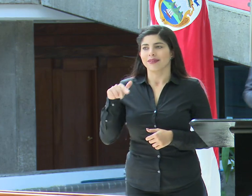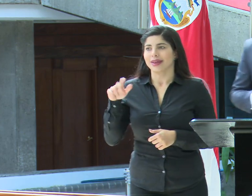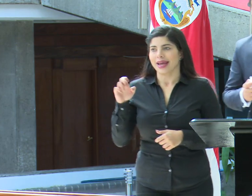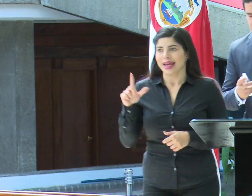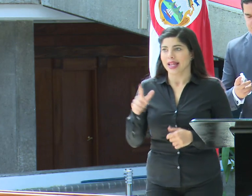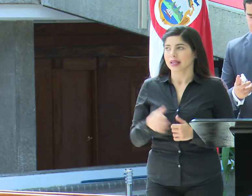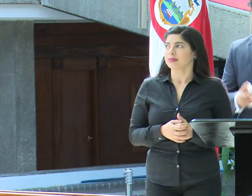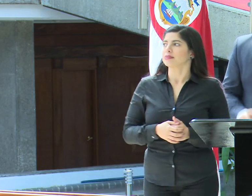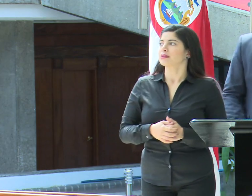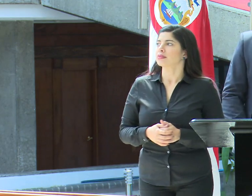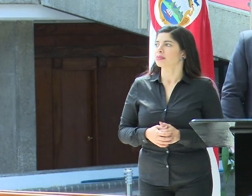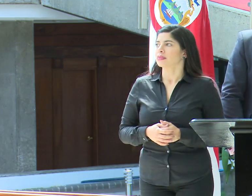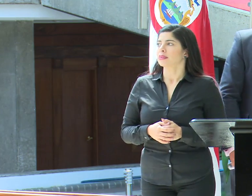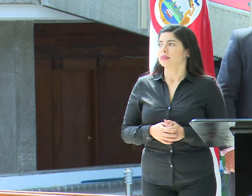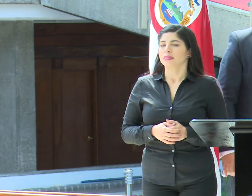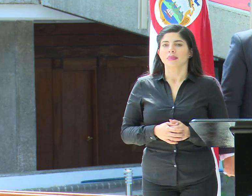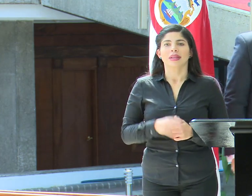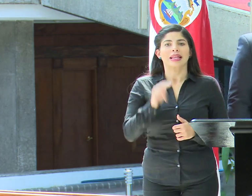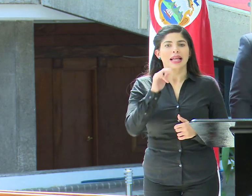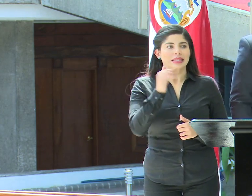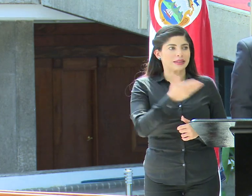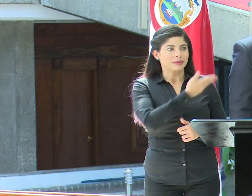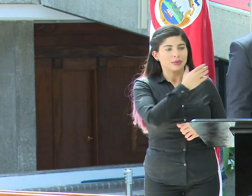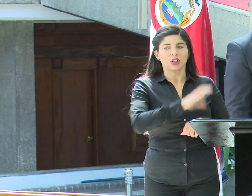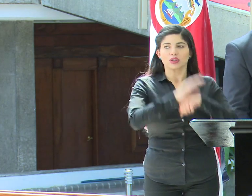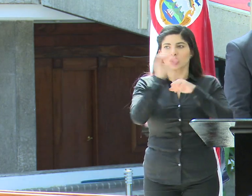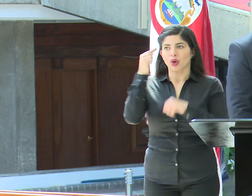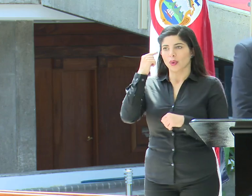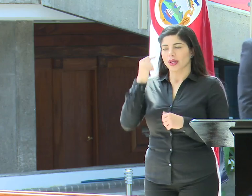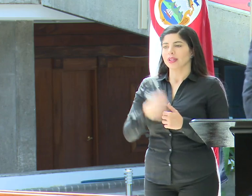Doña Nancy, tal vez la excusamos para que pueda ir al Consejo de Gobierno.